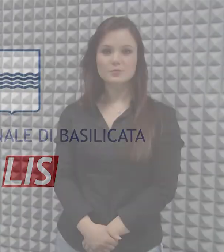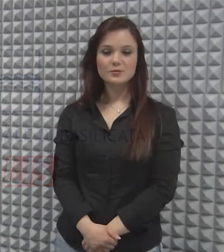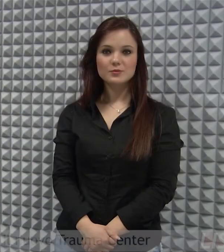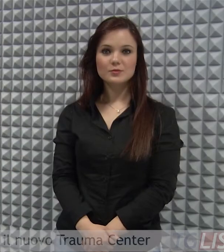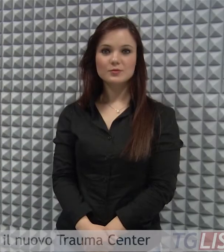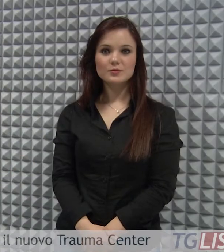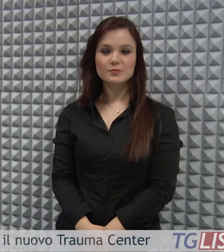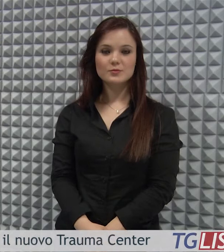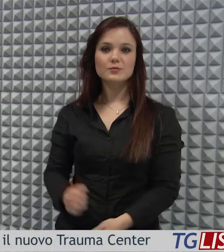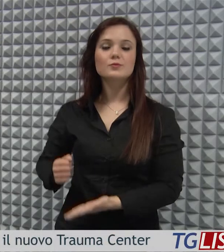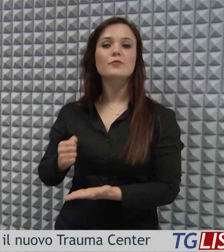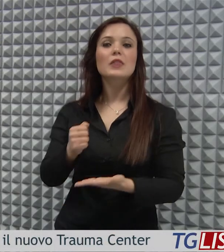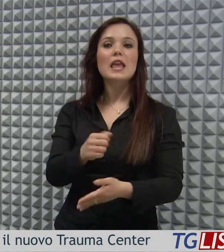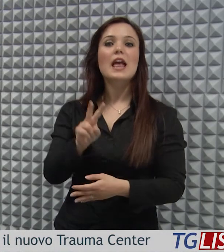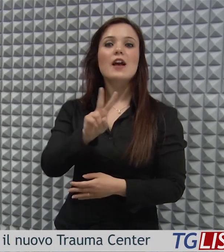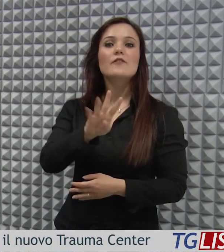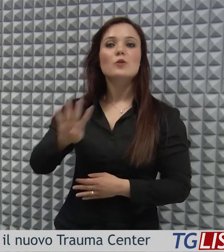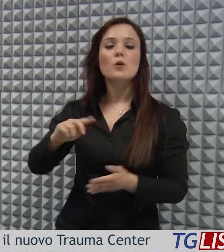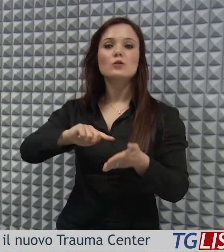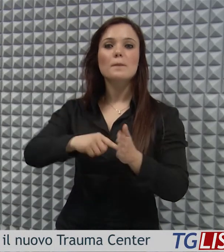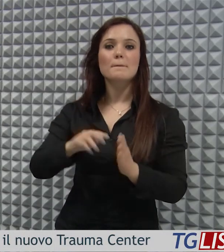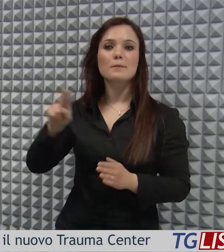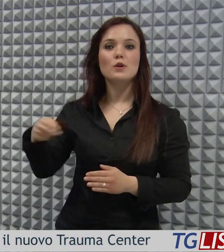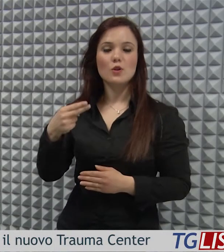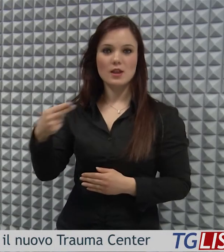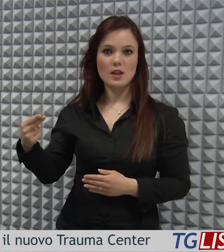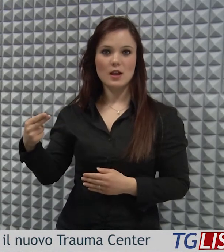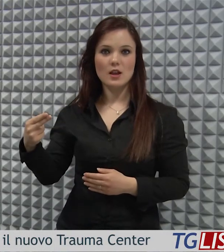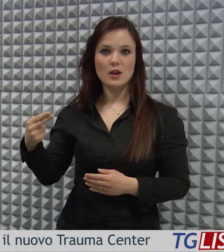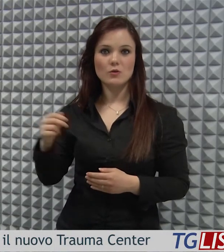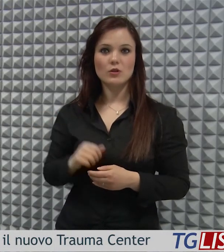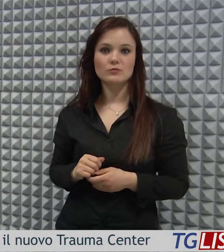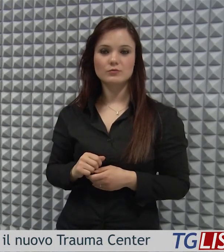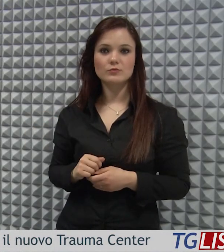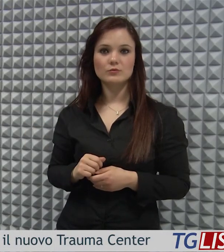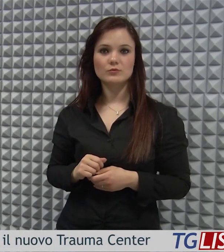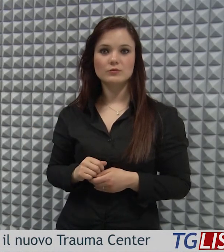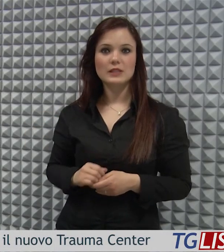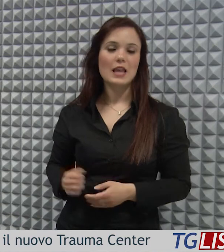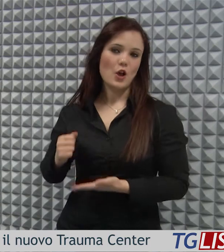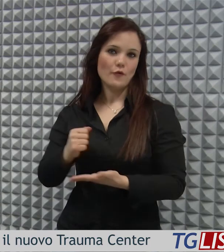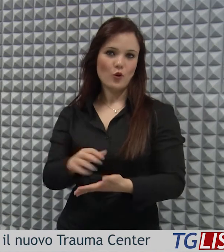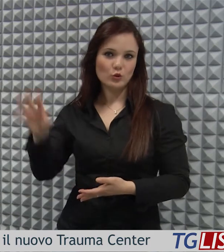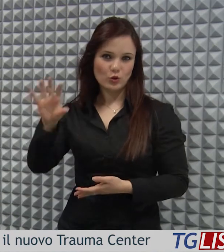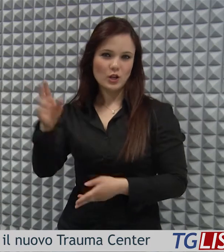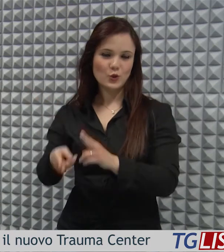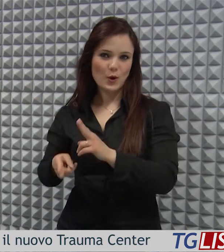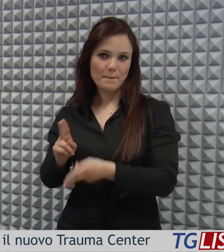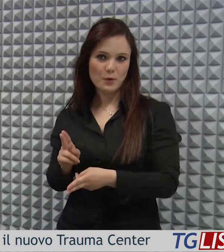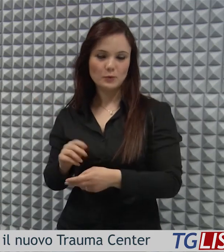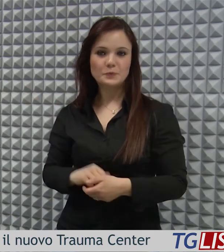Un investimento di 24 milioni di euro in buona parte fondi regionali,